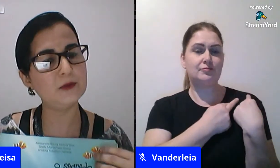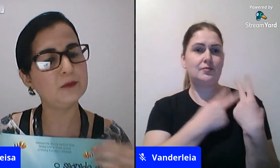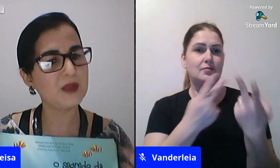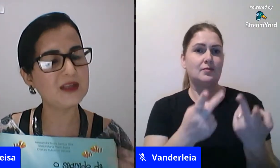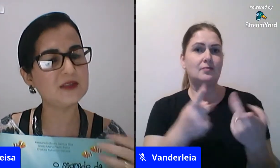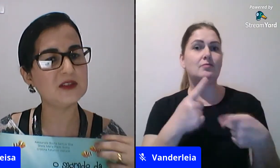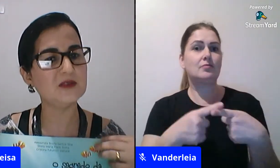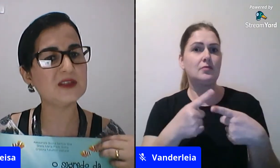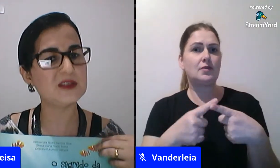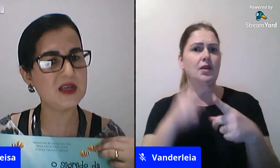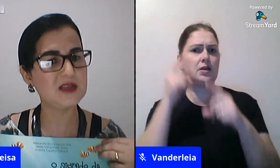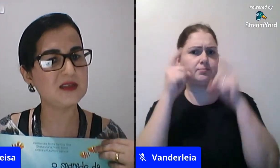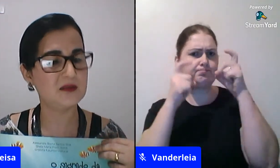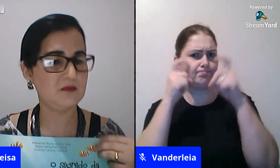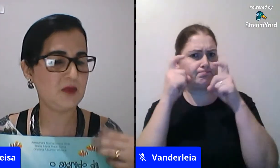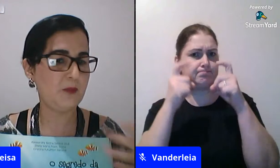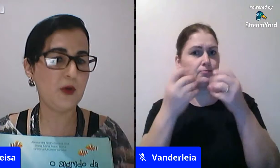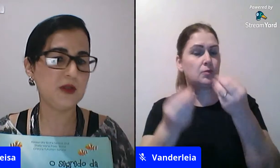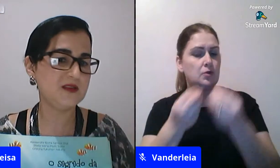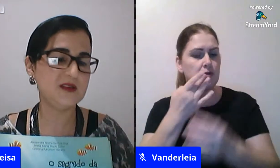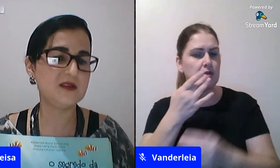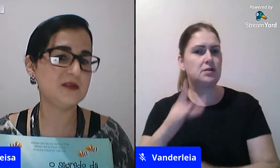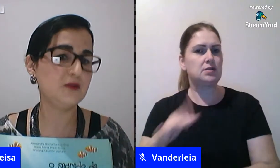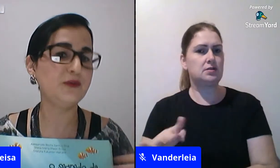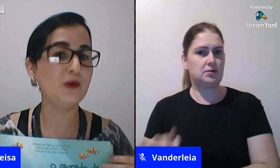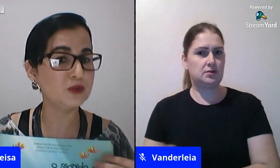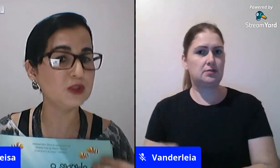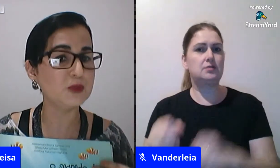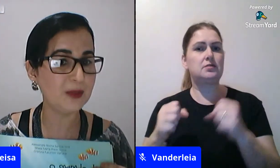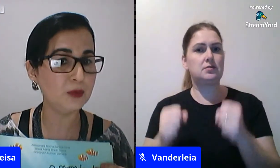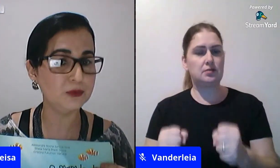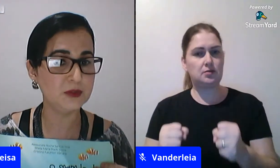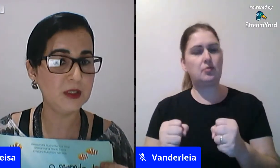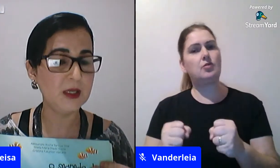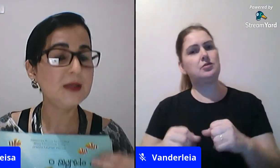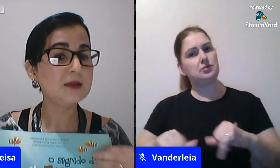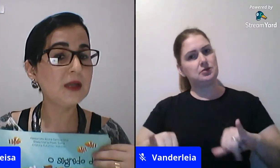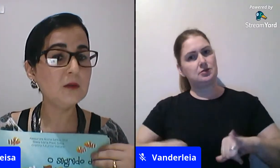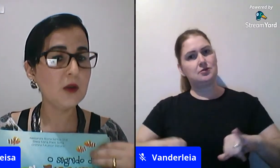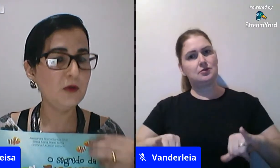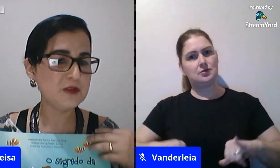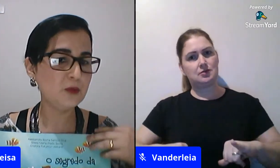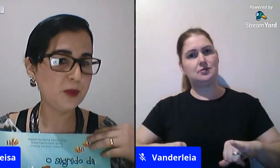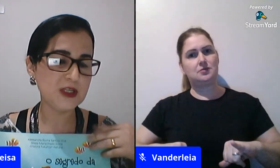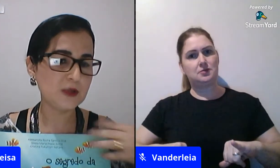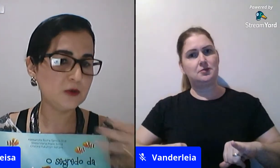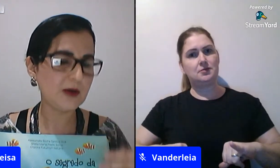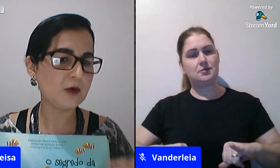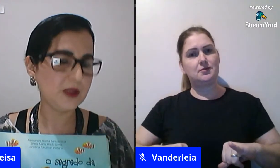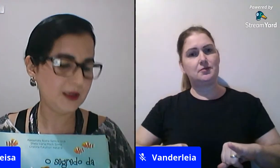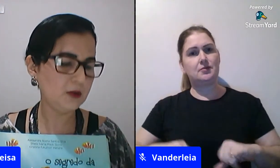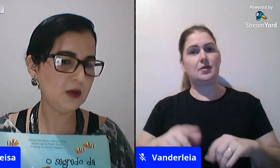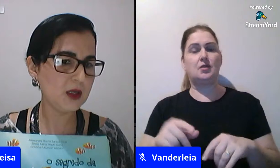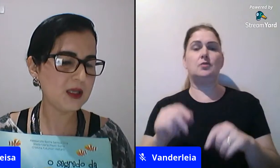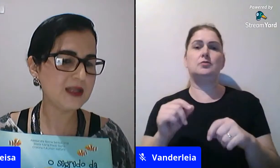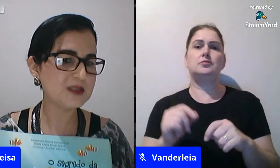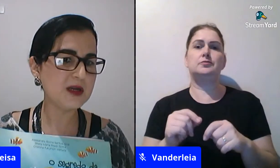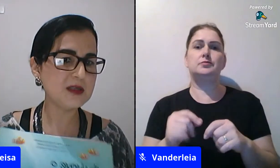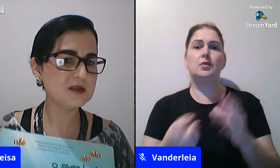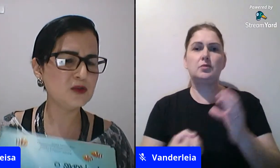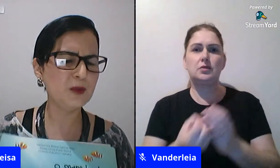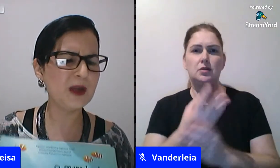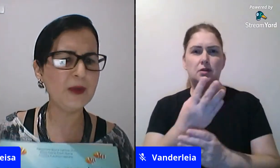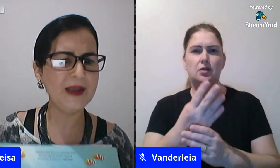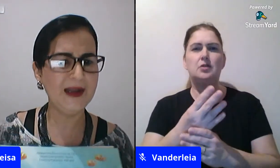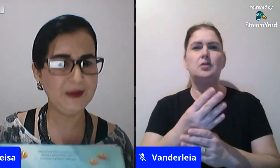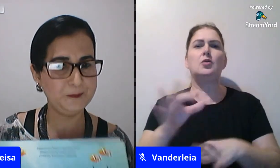preocupado com a situação das crianças que podem às vezes sofrer algum tipo de abuso então eu fiz um projeto quando eu era coordenadora e as